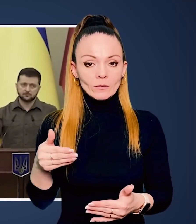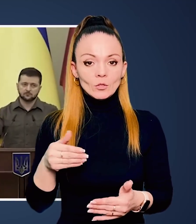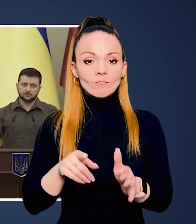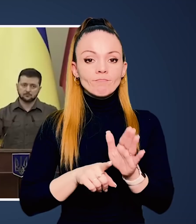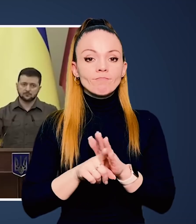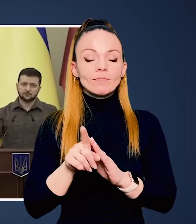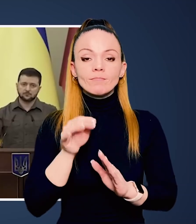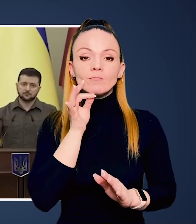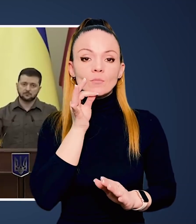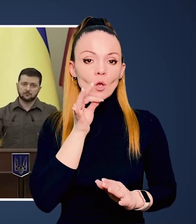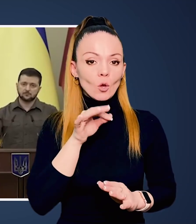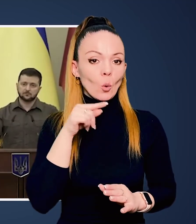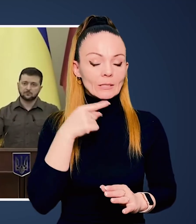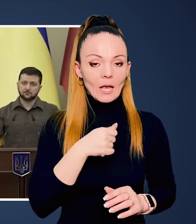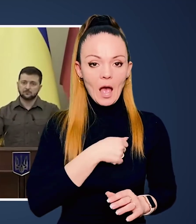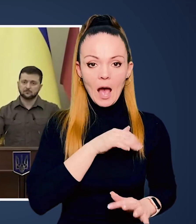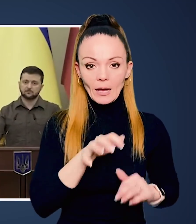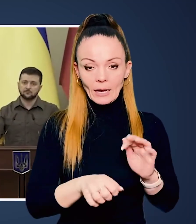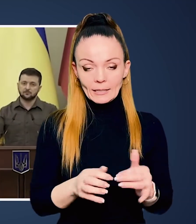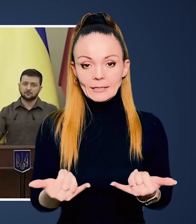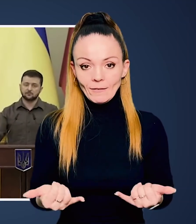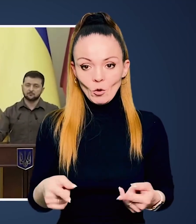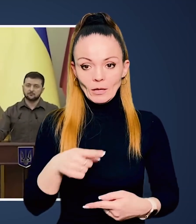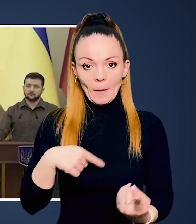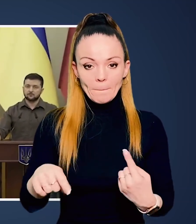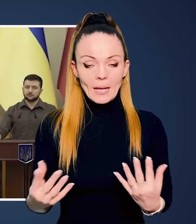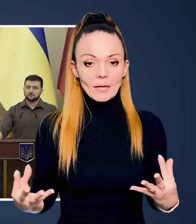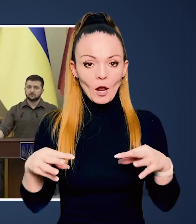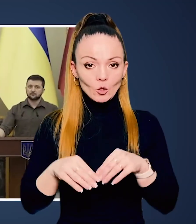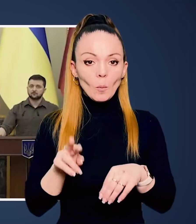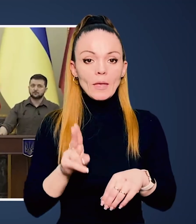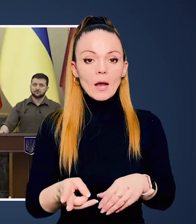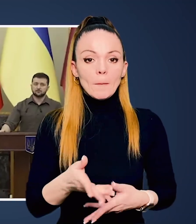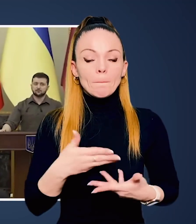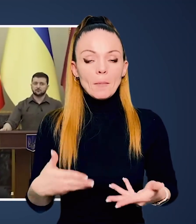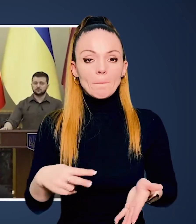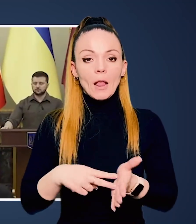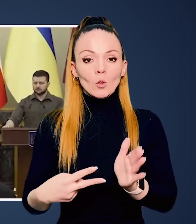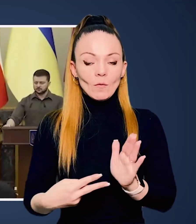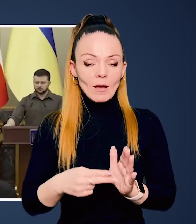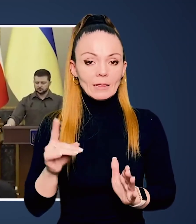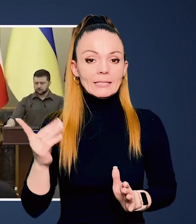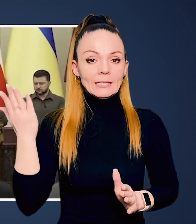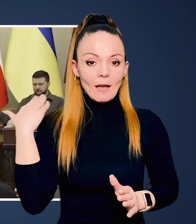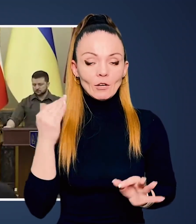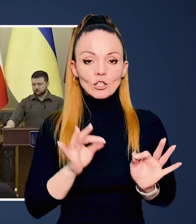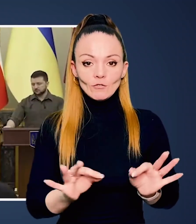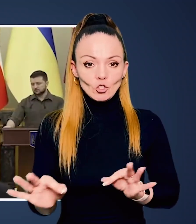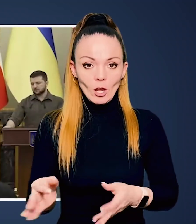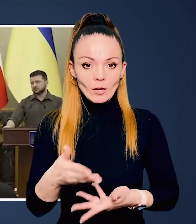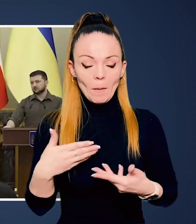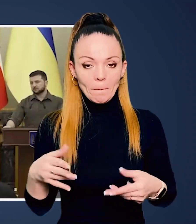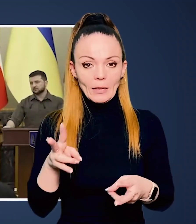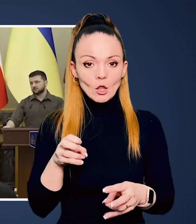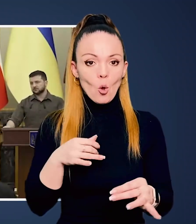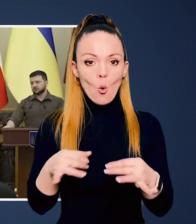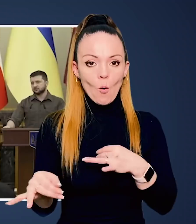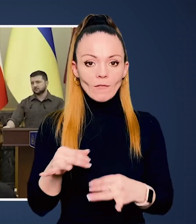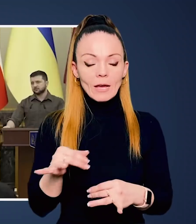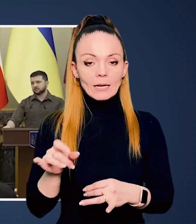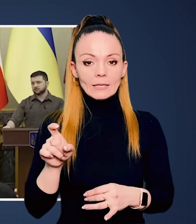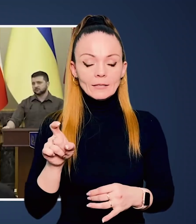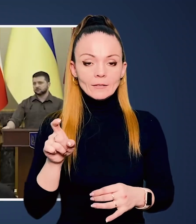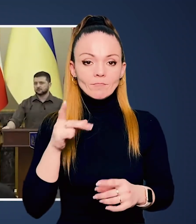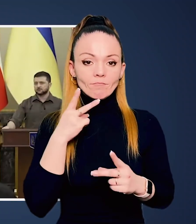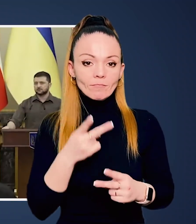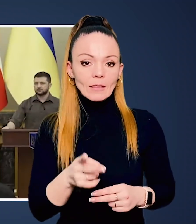напередодні російської агресії. Сьогодні ми тут разом, так як ми планували здавна-давна.